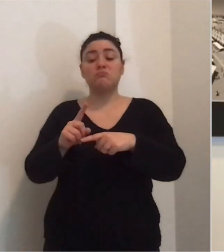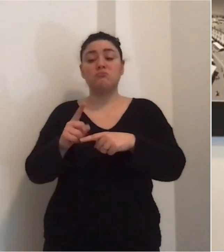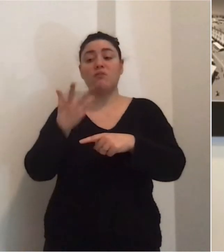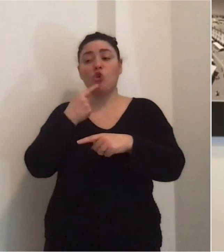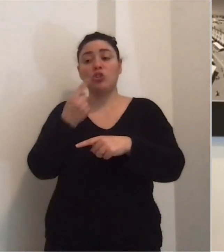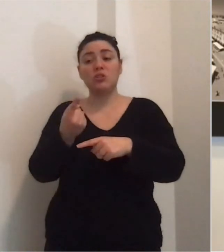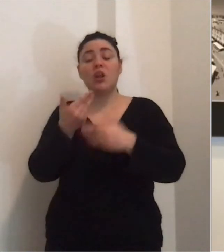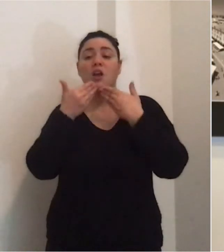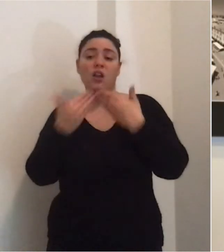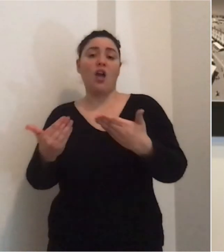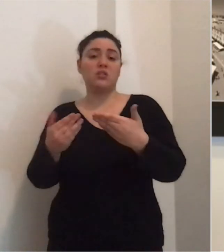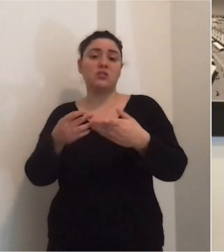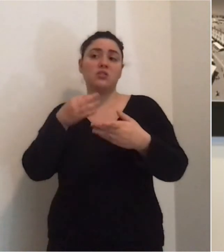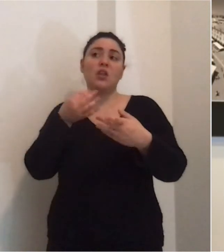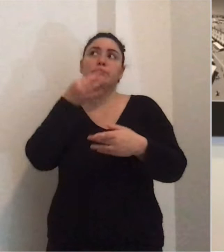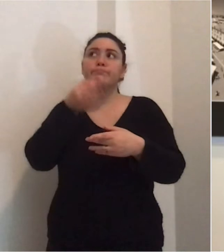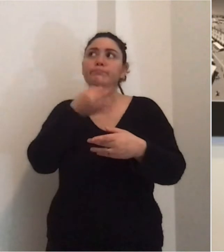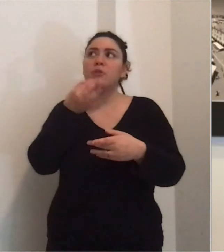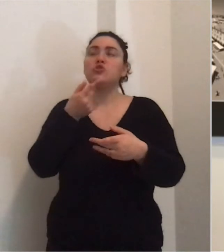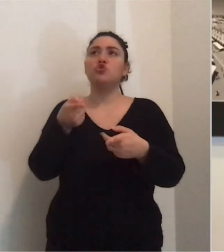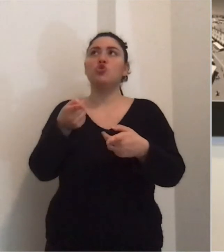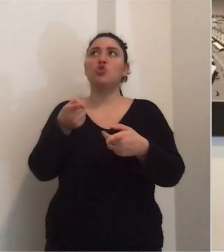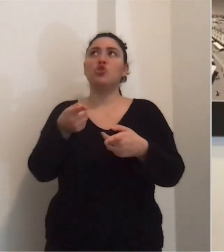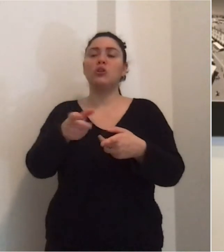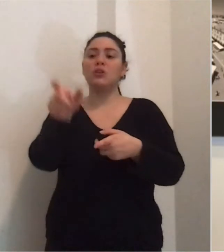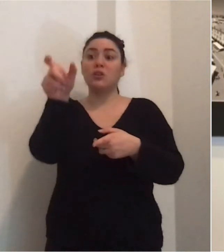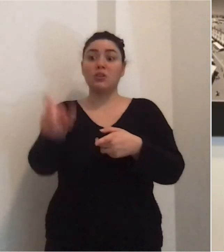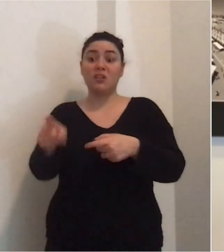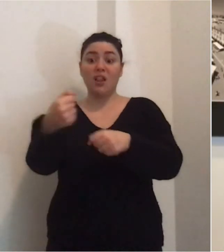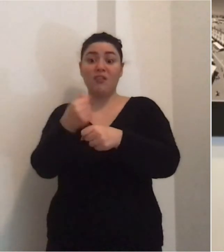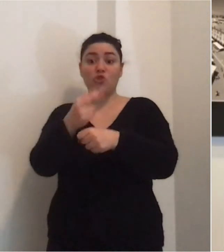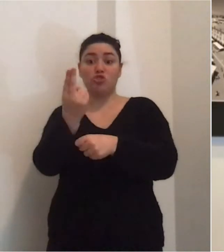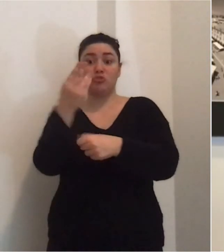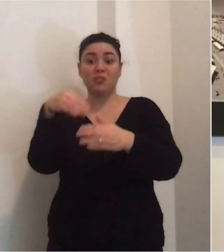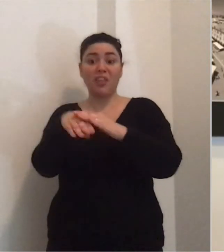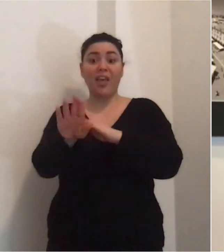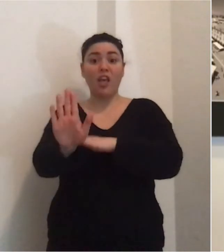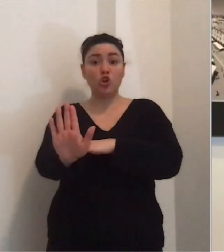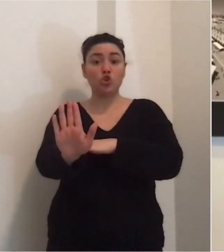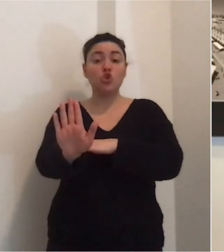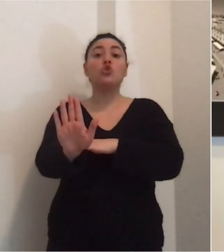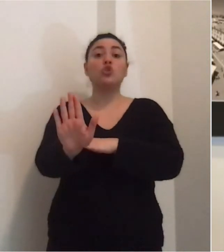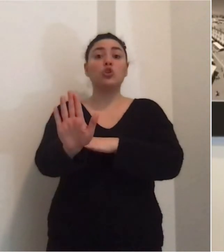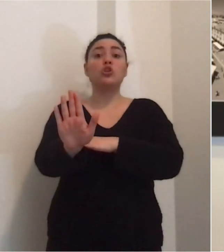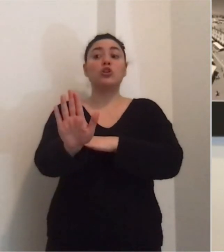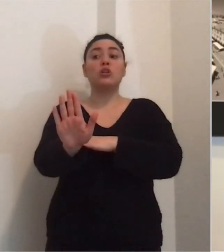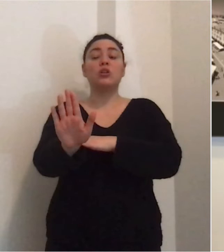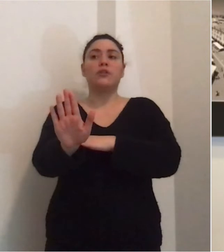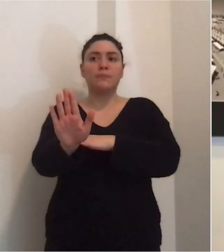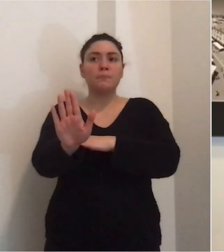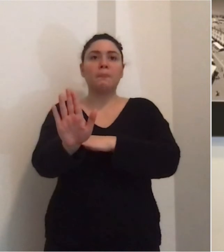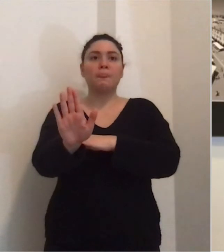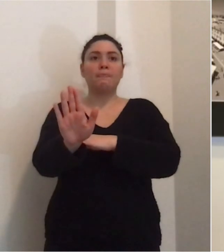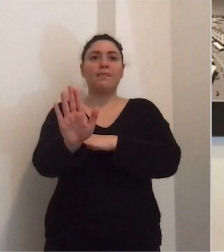loro vorrei dare un ringraziamento perché spesso e volentieri sono anche passatemi il termine i primi a